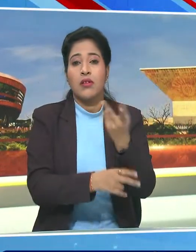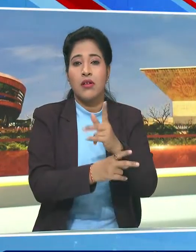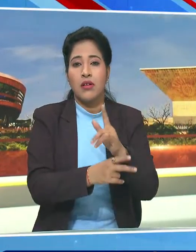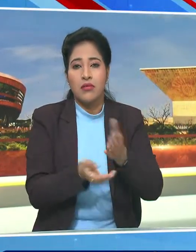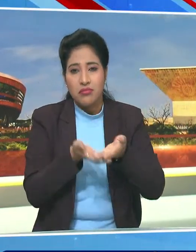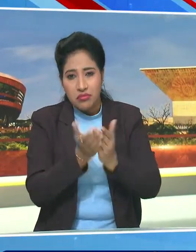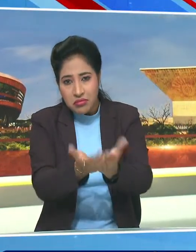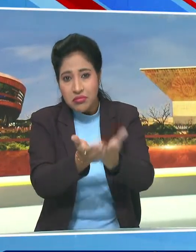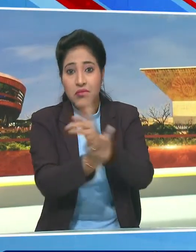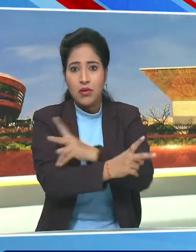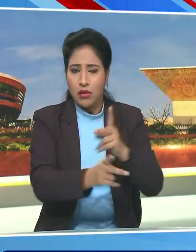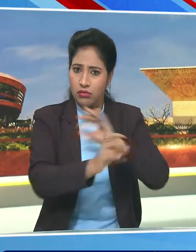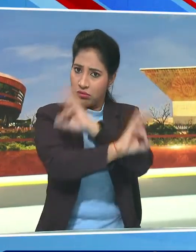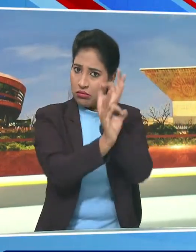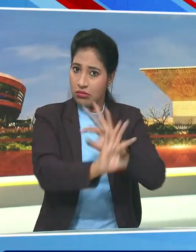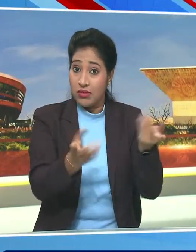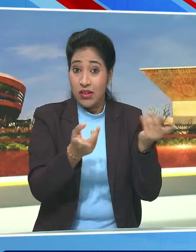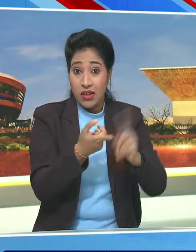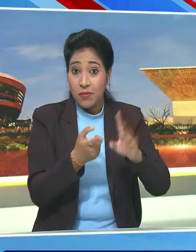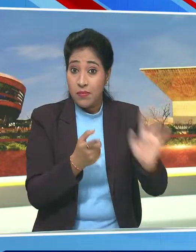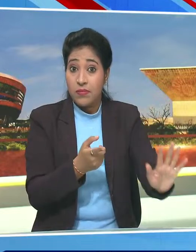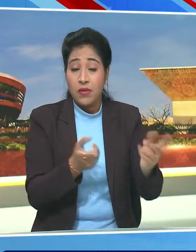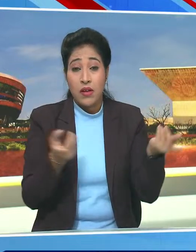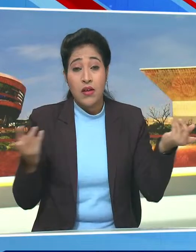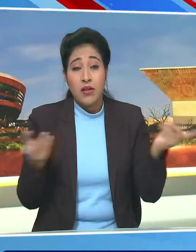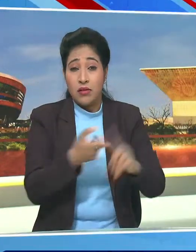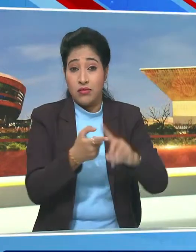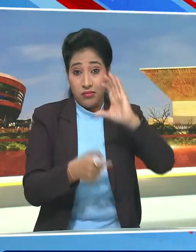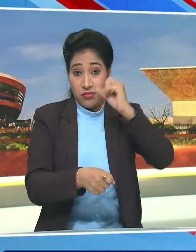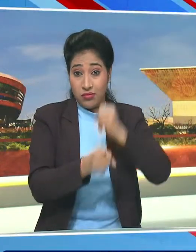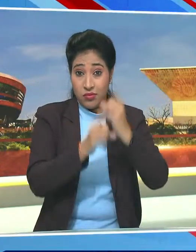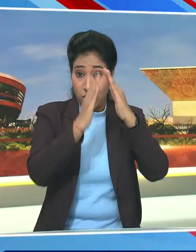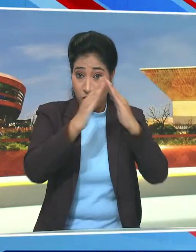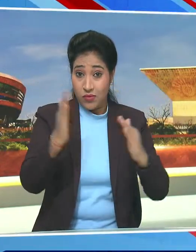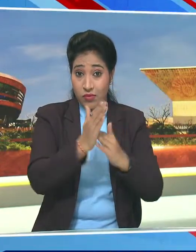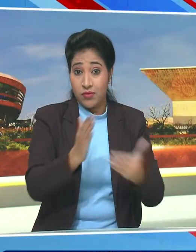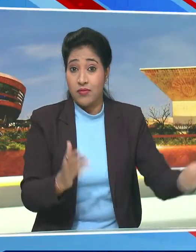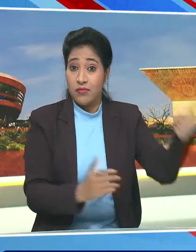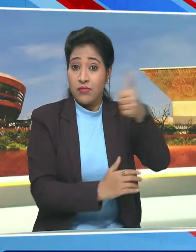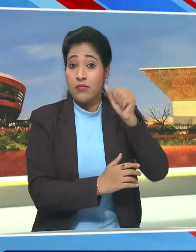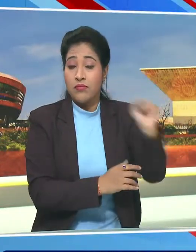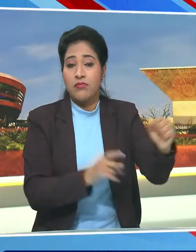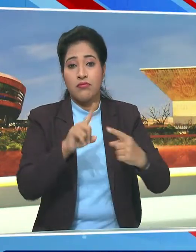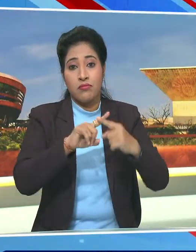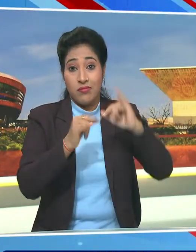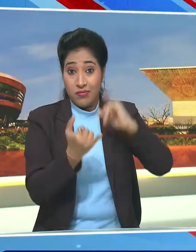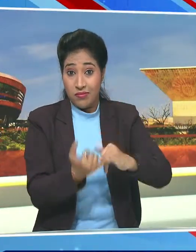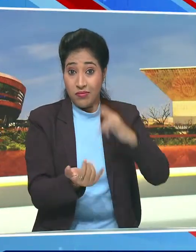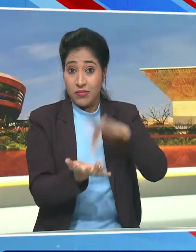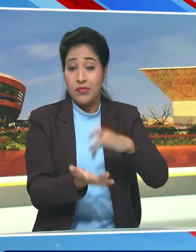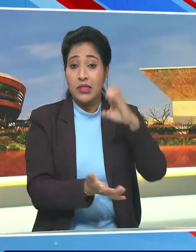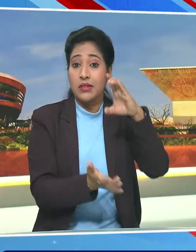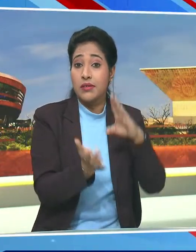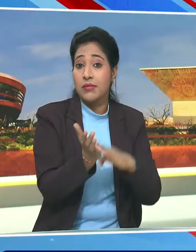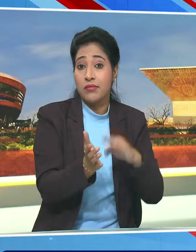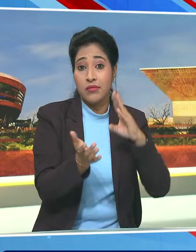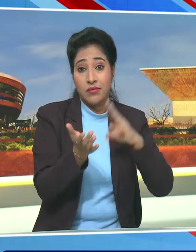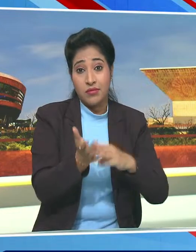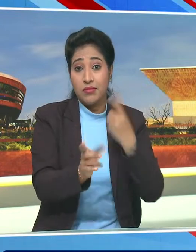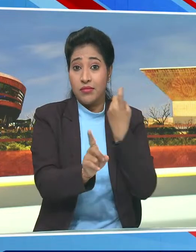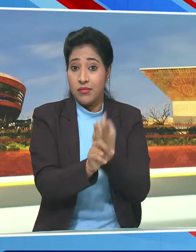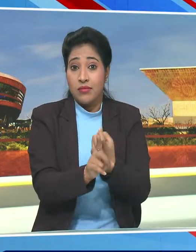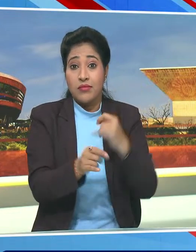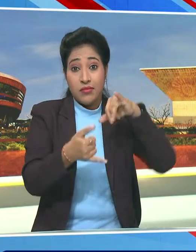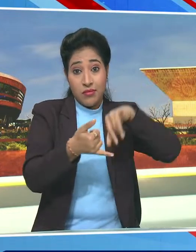तैयार हैं इन सब हालातों के मद्दे नजर केंद्रिय ग्रिह मंत्री आमिश शाह ने तमिलनाडू के मुख्य मंत्री, M.K.